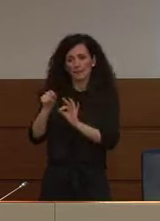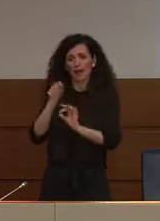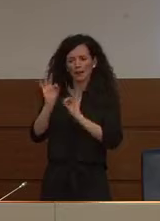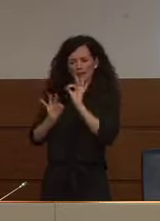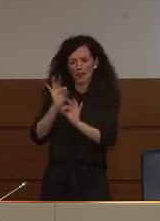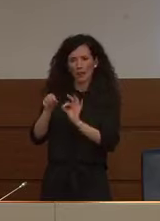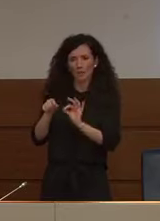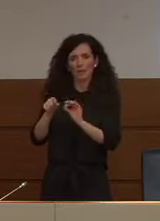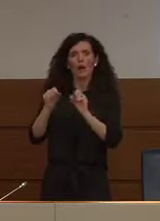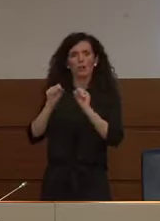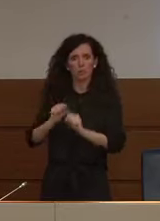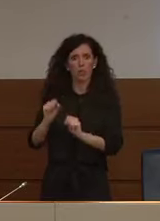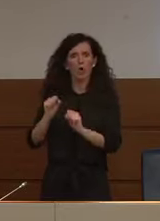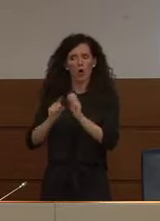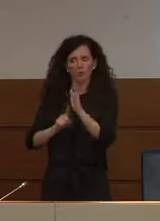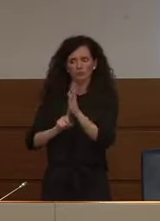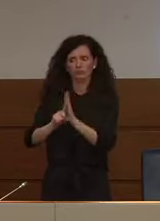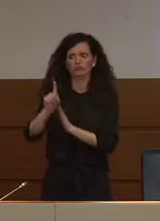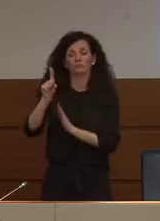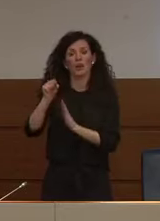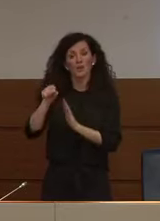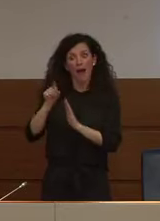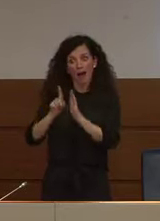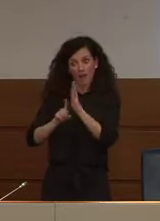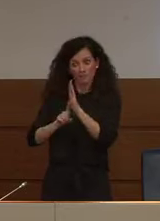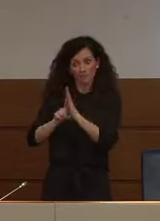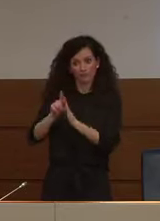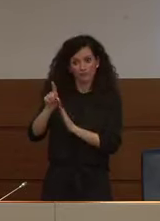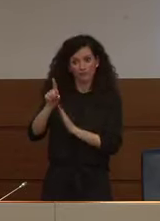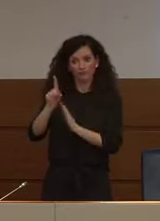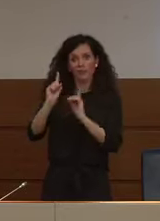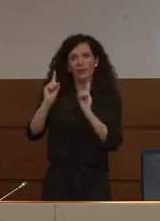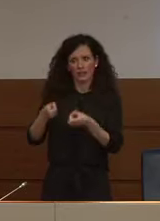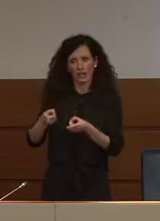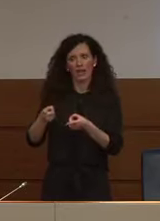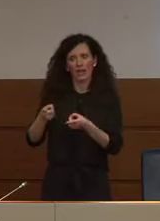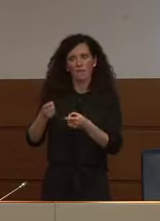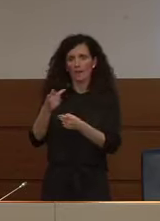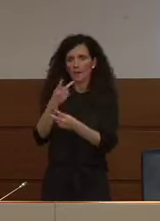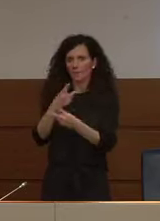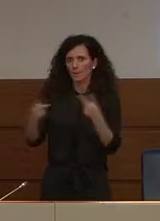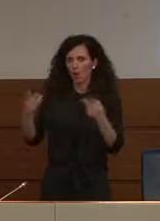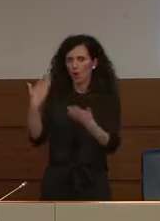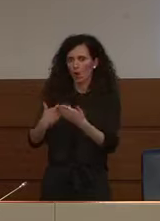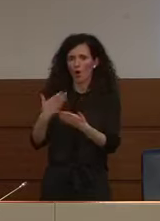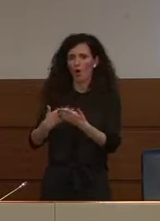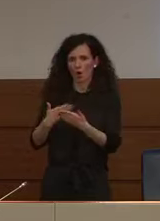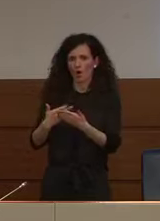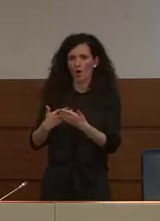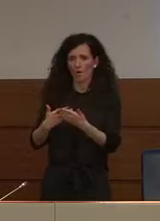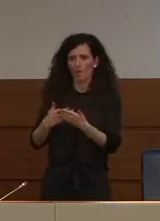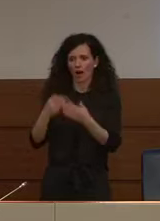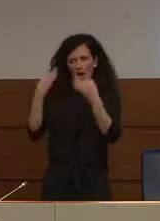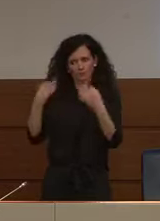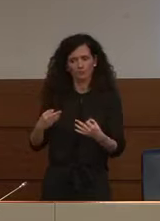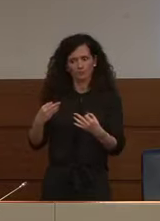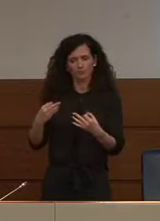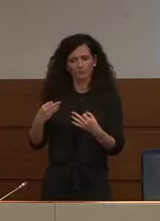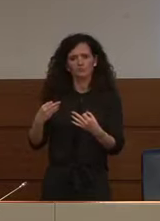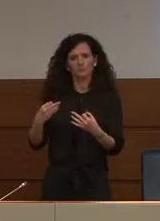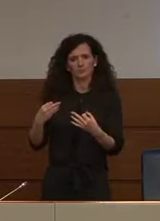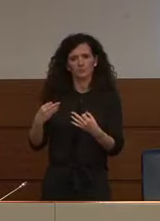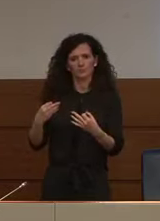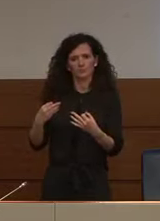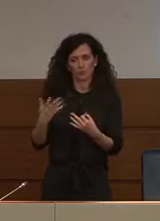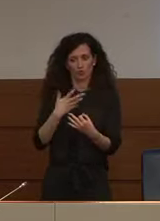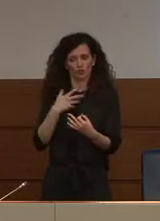ma la cui efficacia deve essere comprovata senza lasciarsi andare